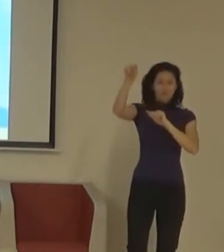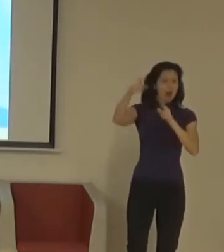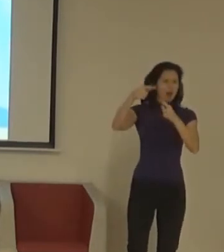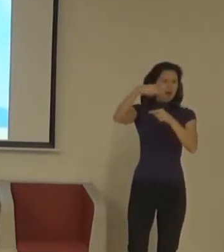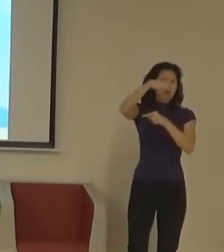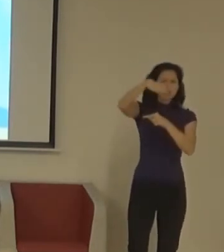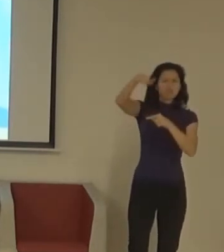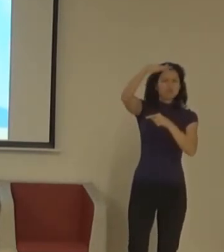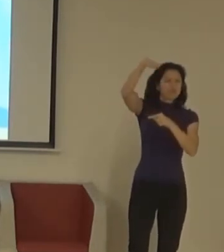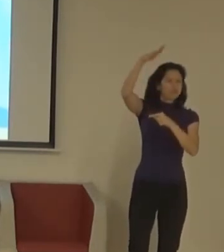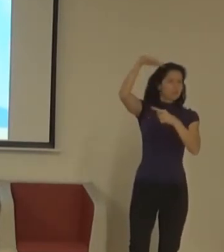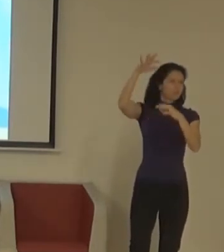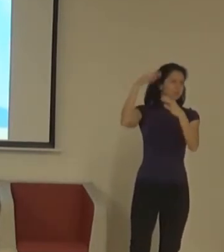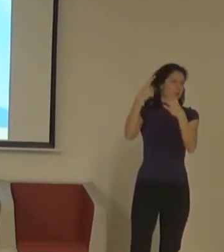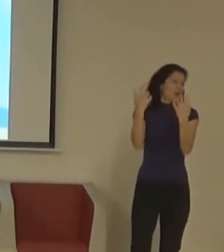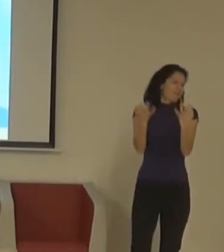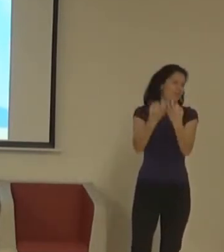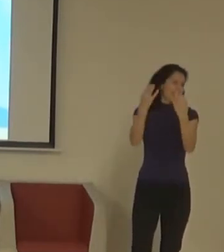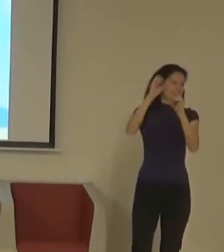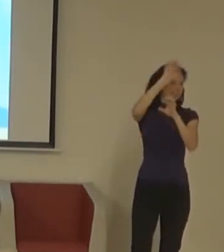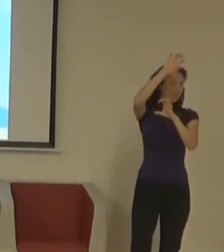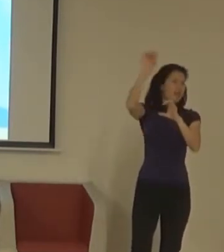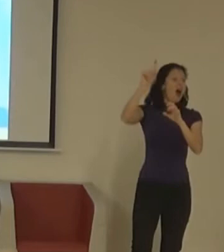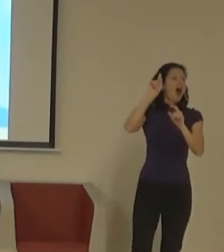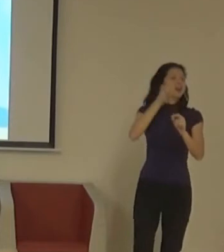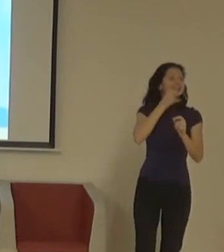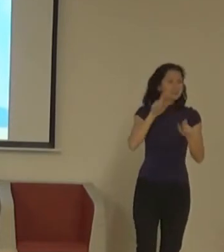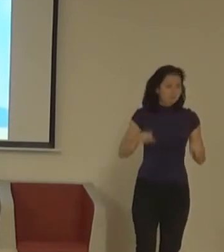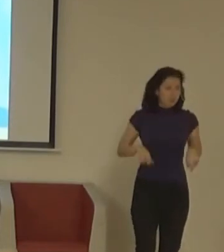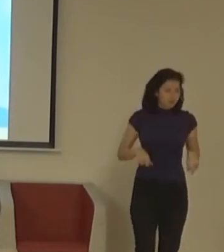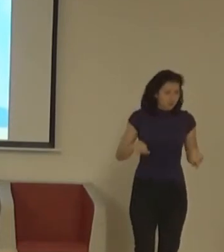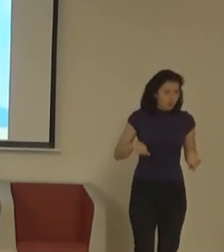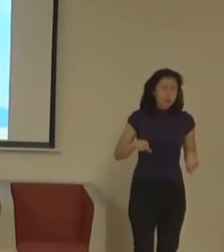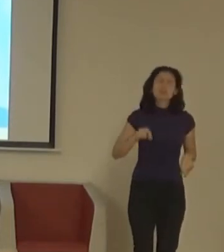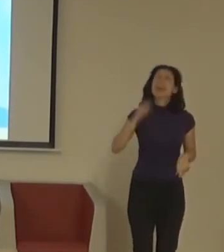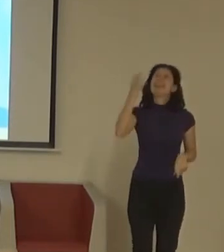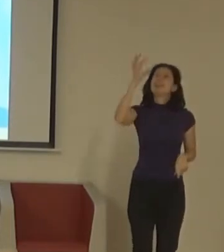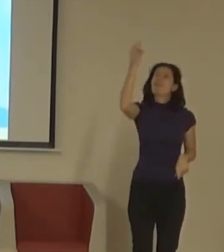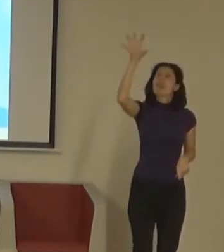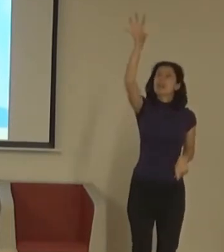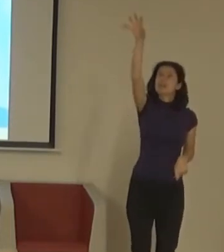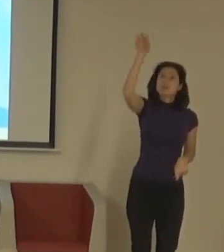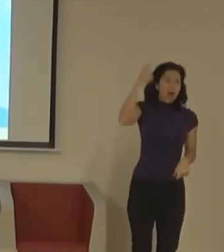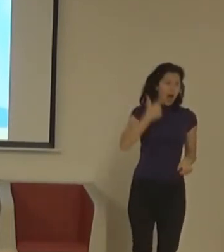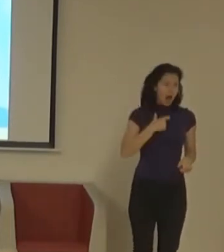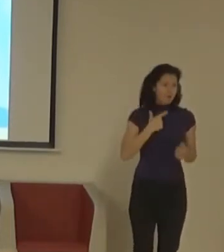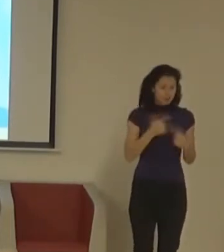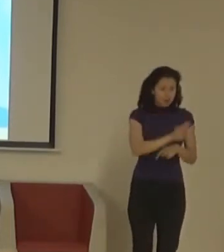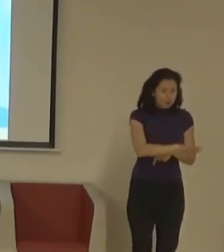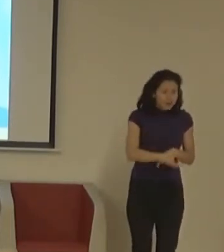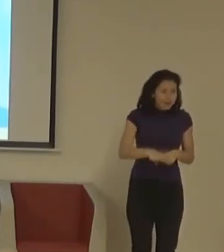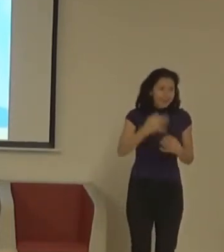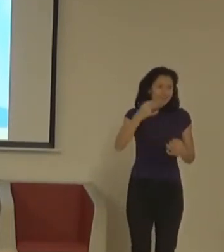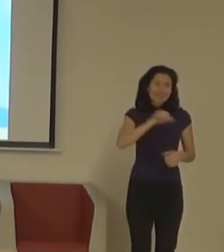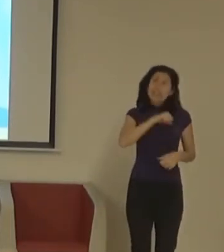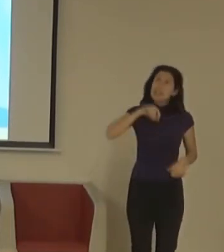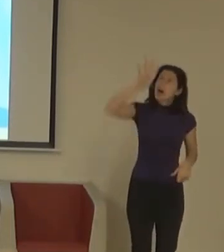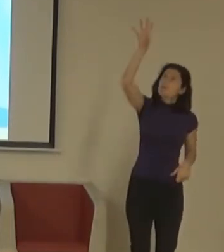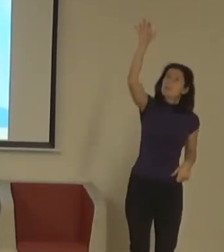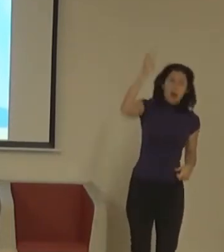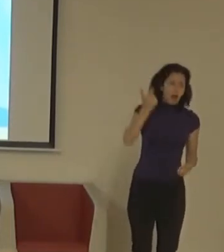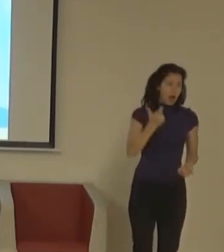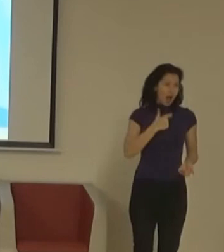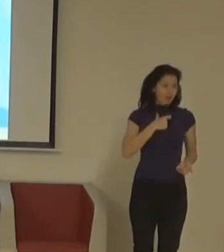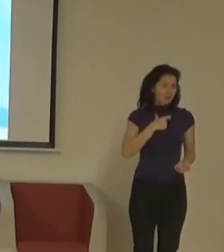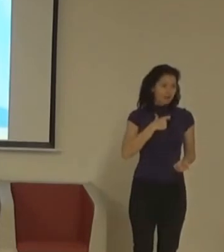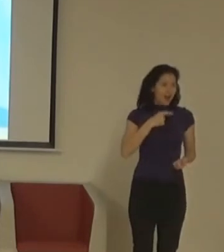člověk, který je po dítě nebo na vozejku a nebo prostě si potřebuje sednout, na to nedošáhnout. A s tím teď nic neudělají. S tím se dá něco dělat třeba za týdl, až